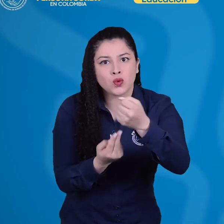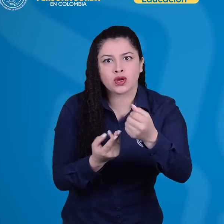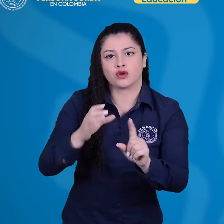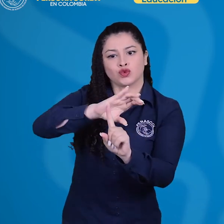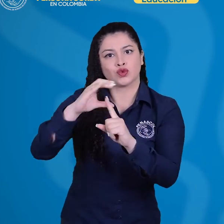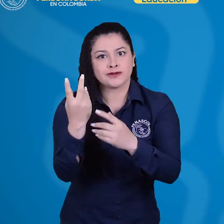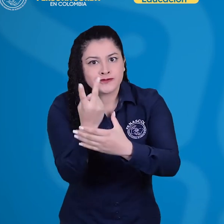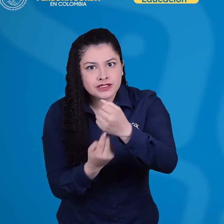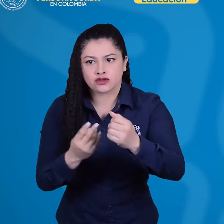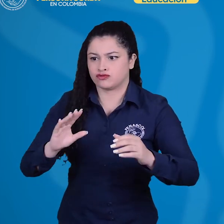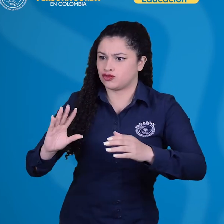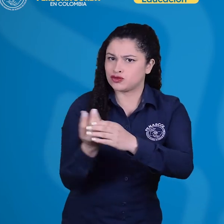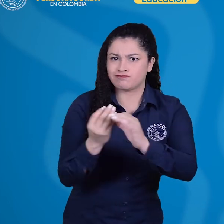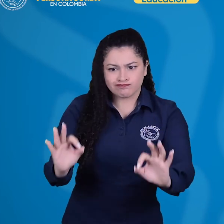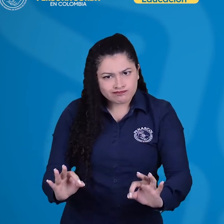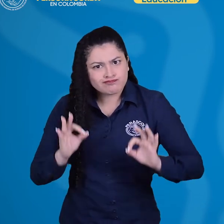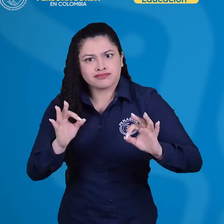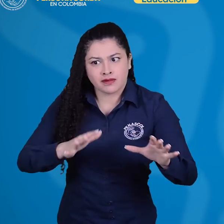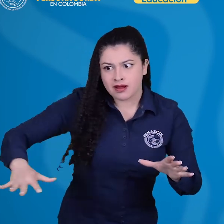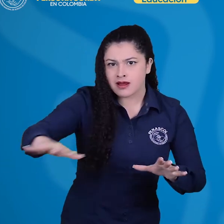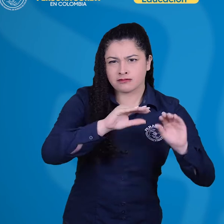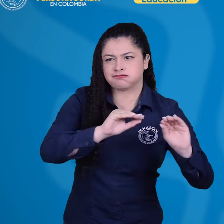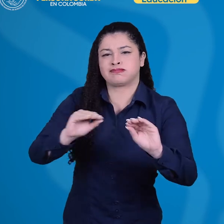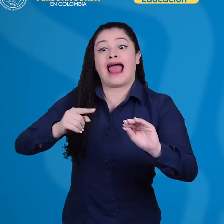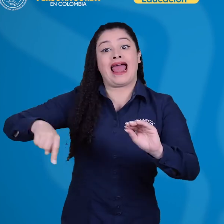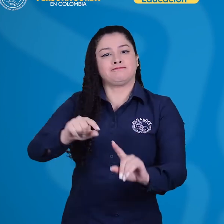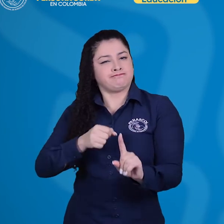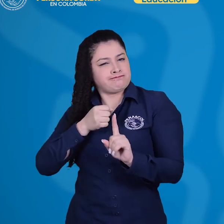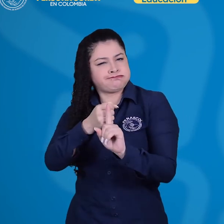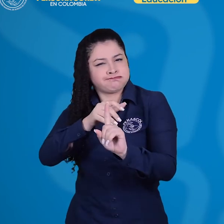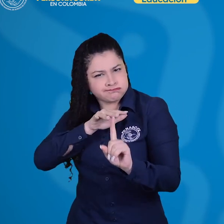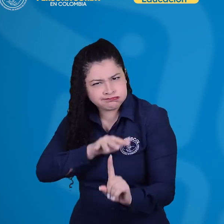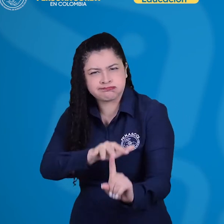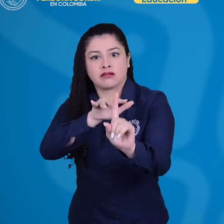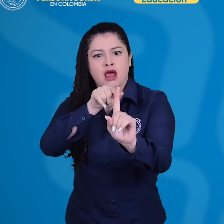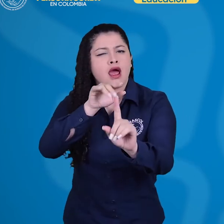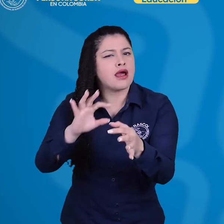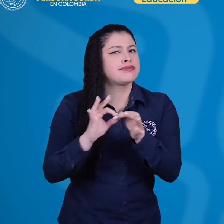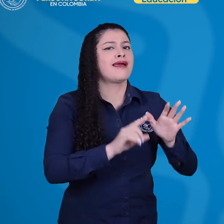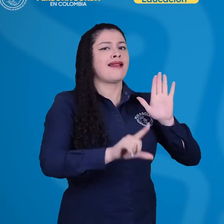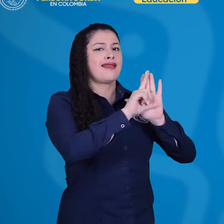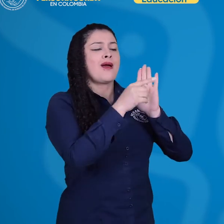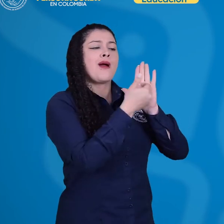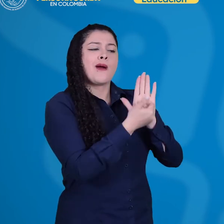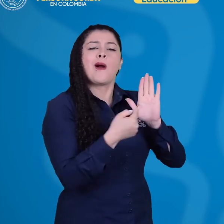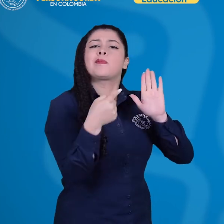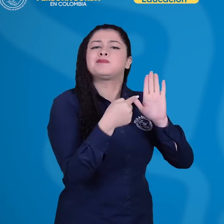bilingüe bicultural, inclusiva de calidad, de acuerdo con las disposiciones legales vigentes,